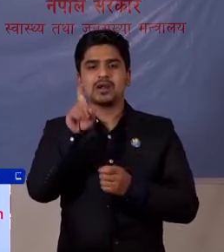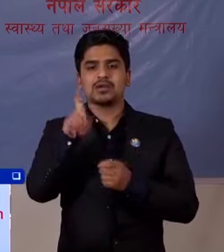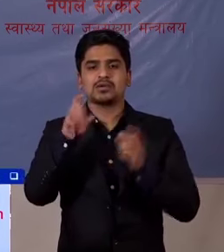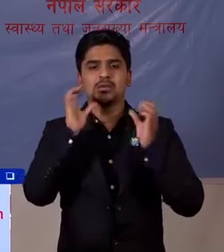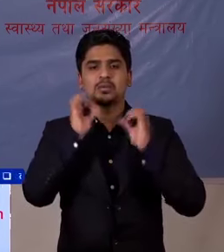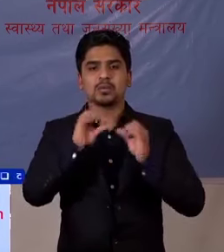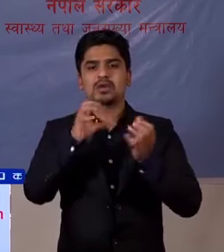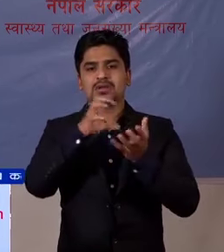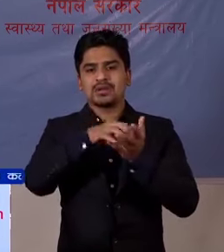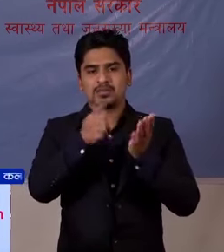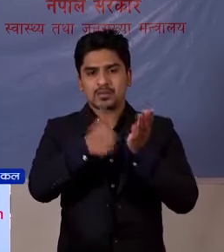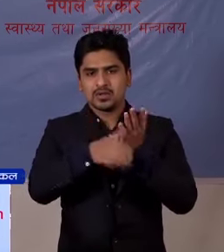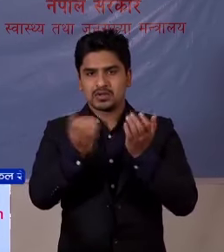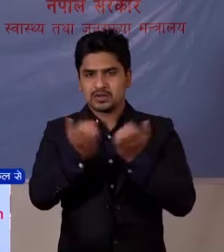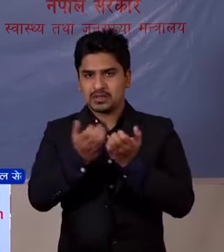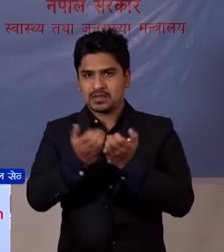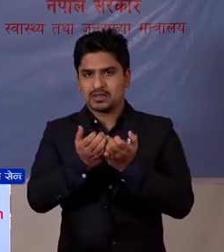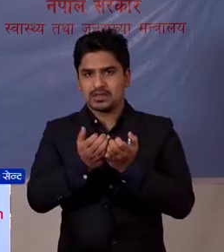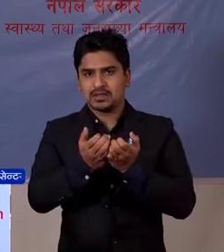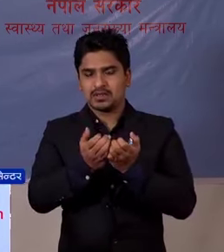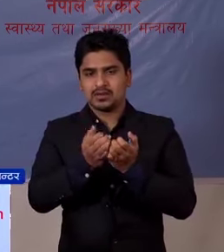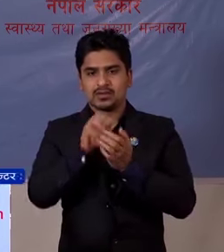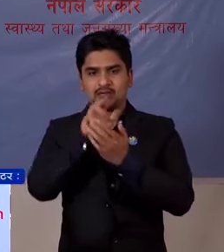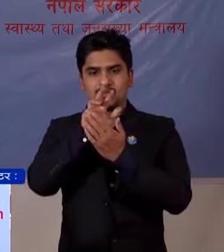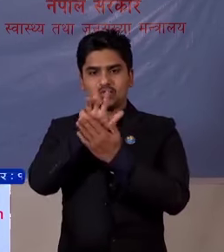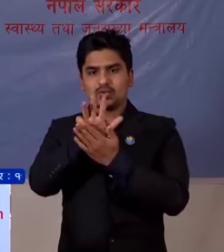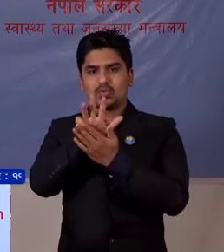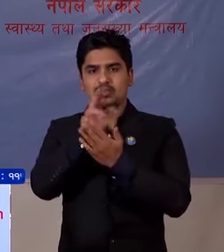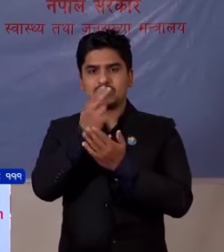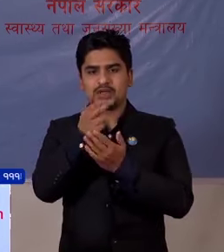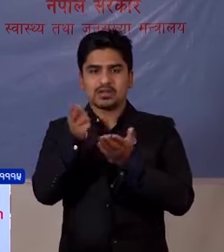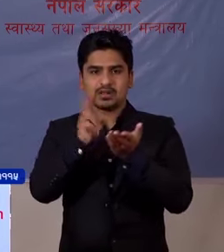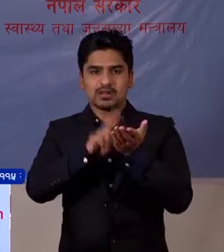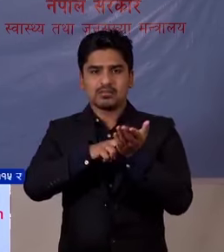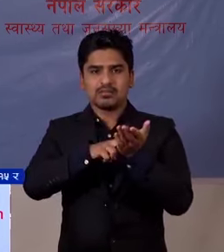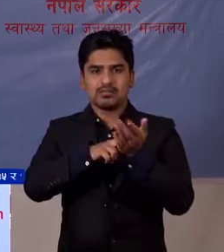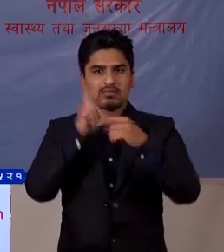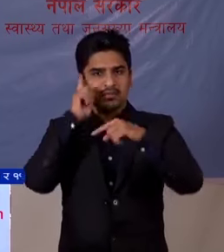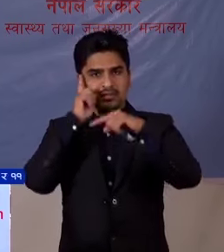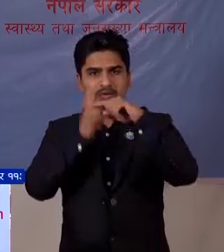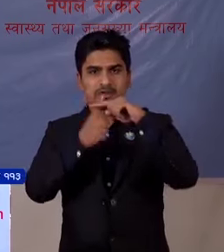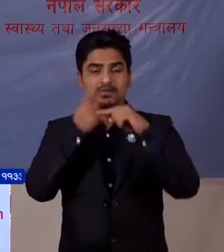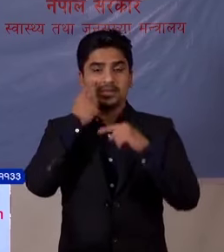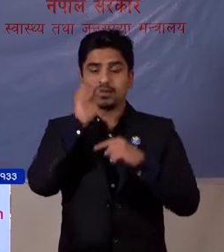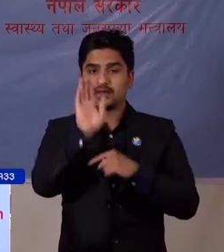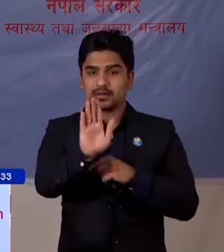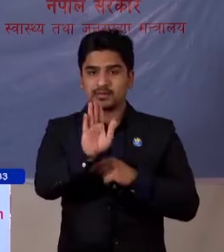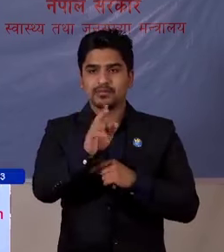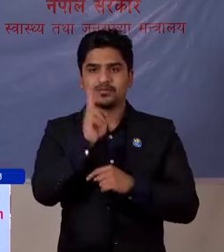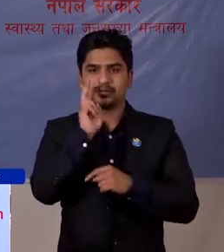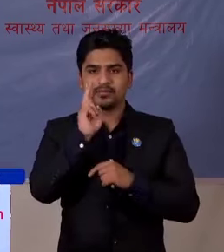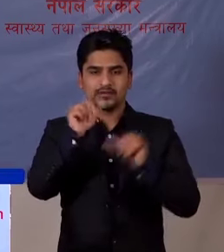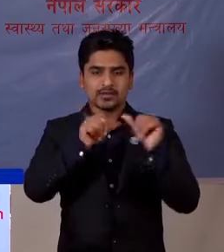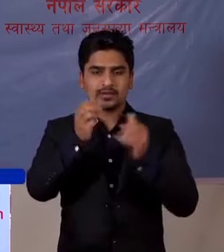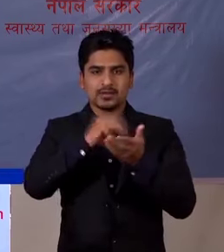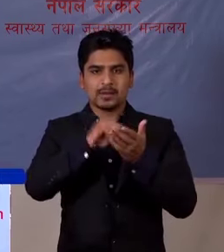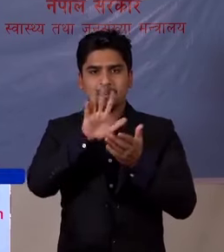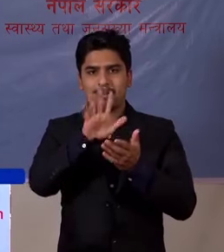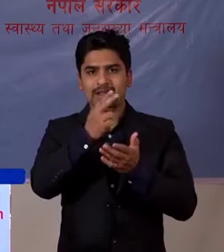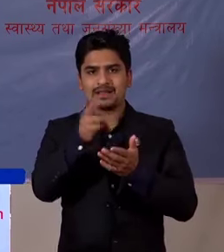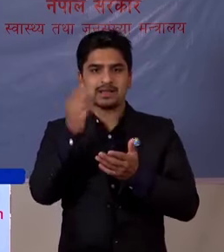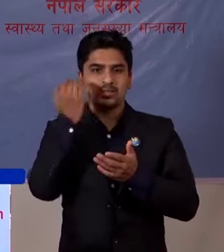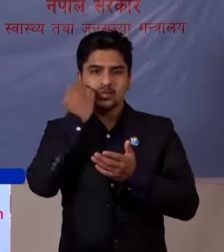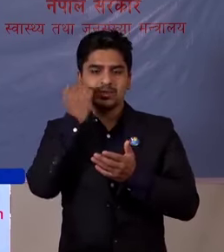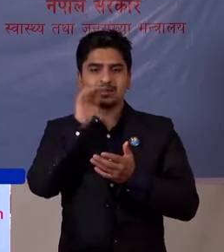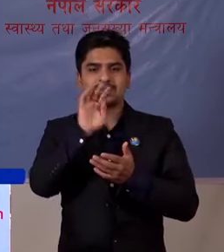परिक्षेन गरदा नौ जाना थप पोजेटिव देखिये को छो जस्मा पांजाना पूरुष